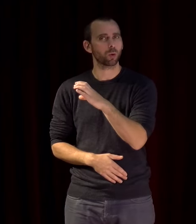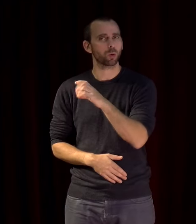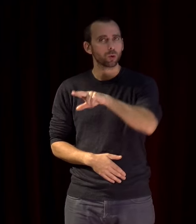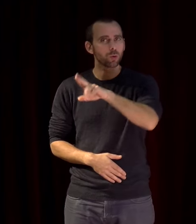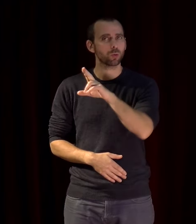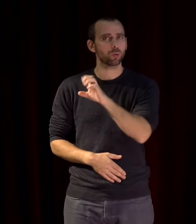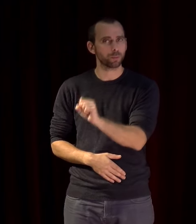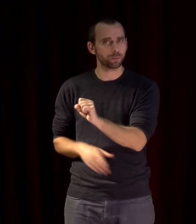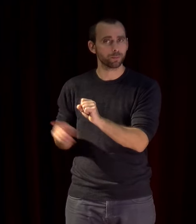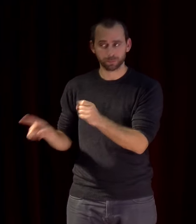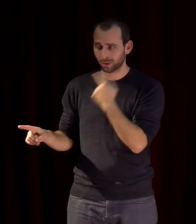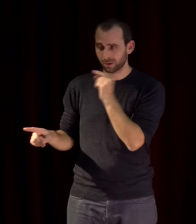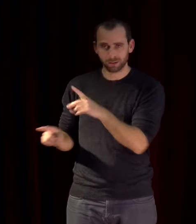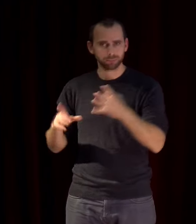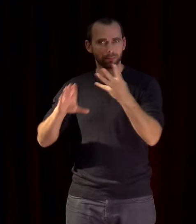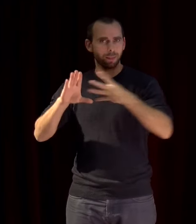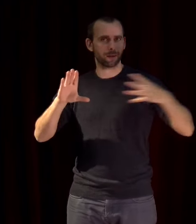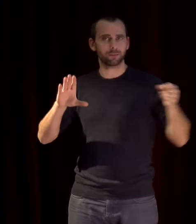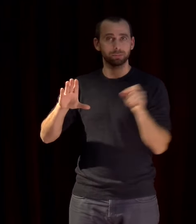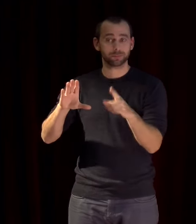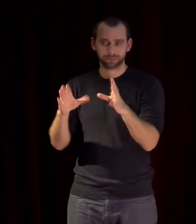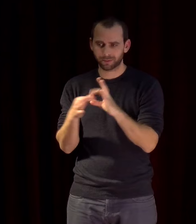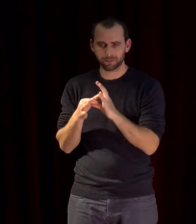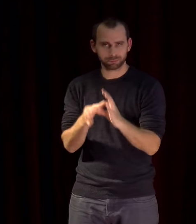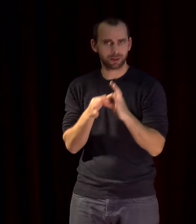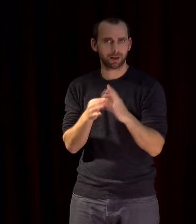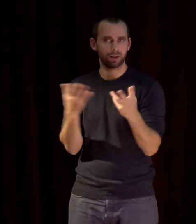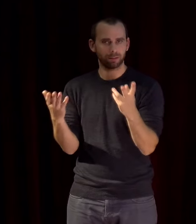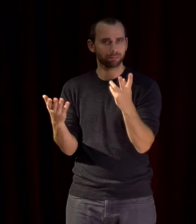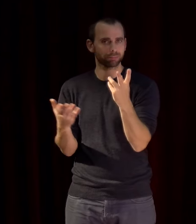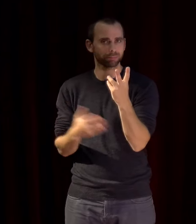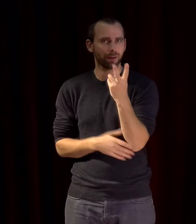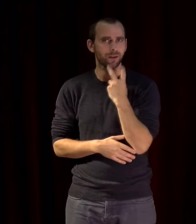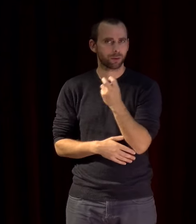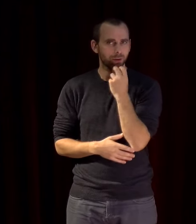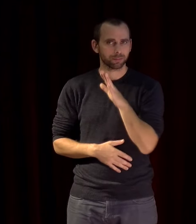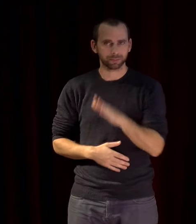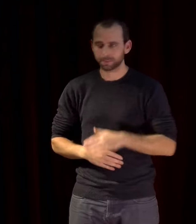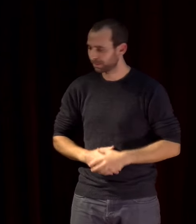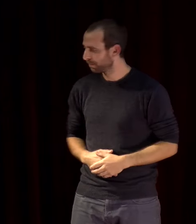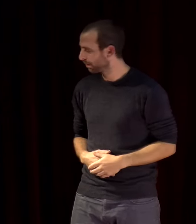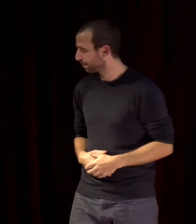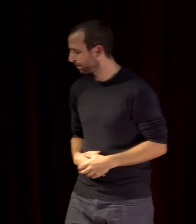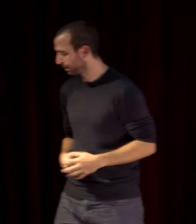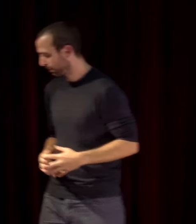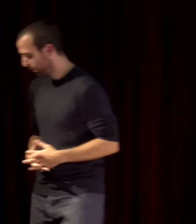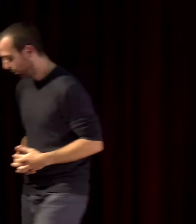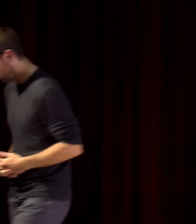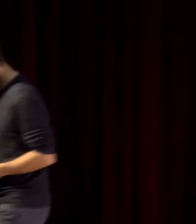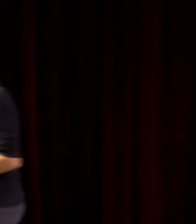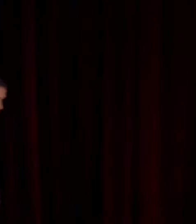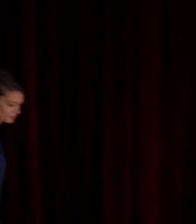civilisation de notre zone puis au début du XXe siècle le fascisme